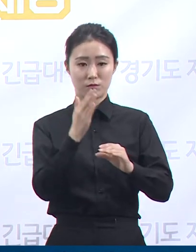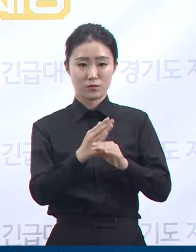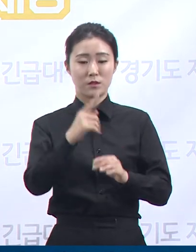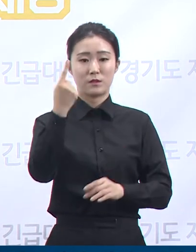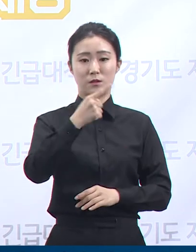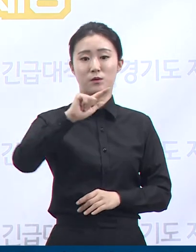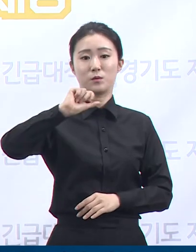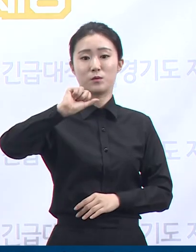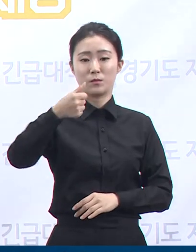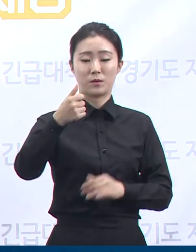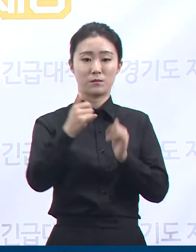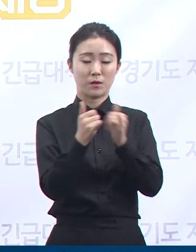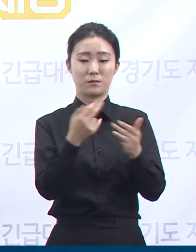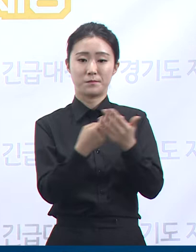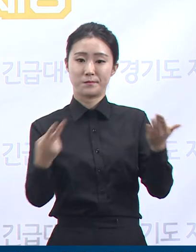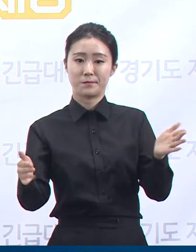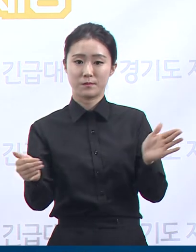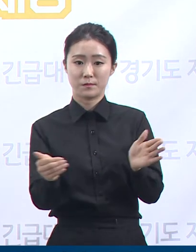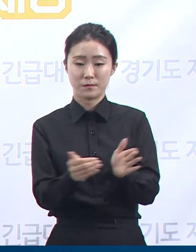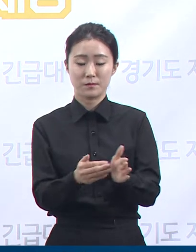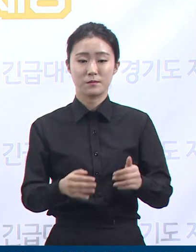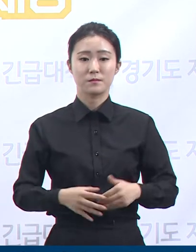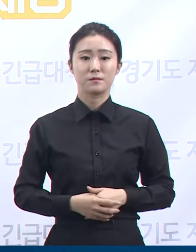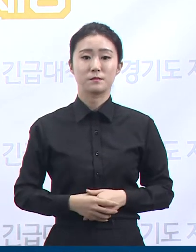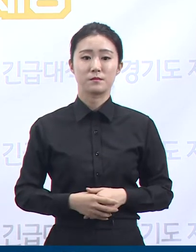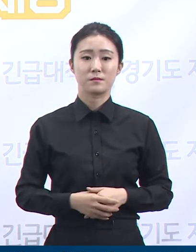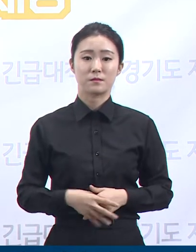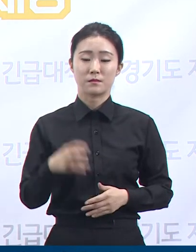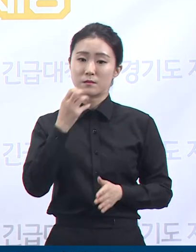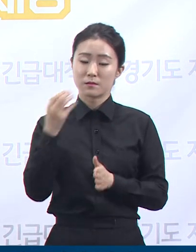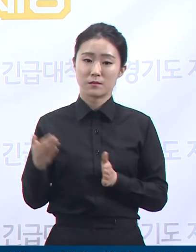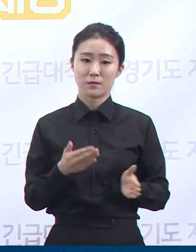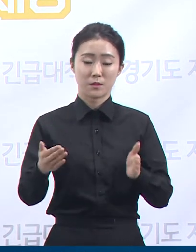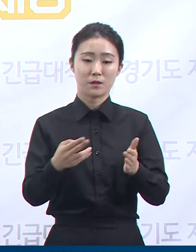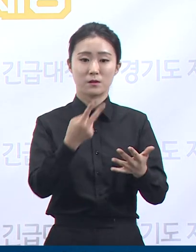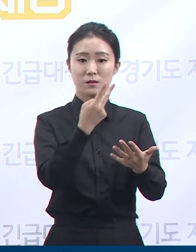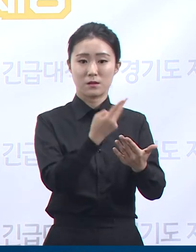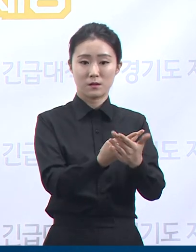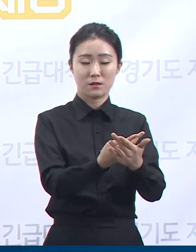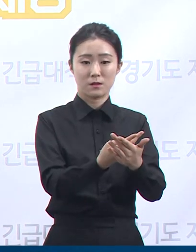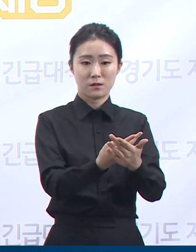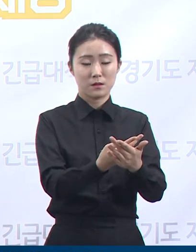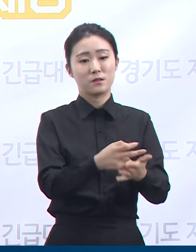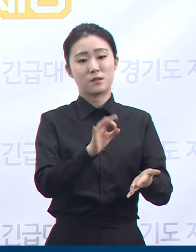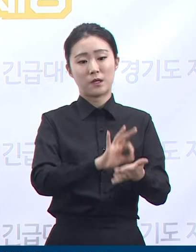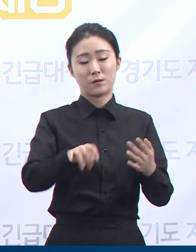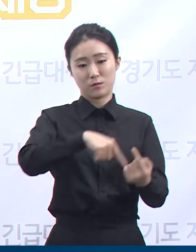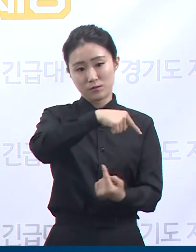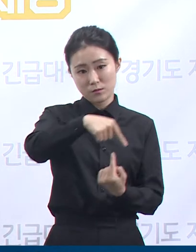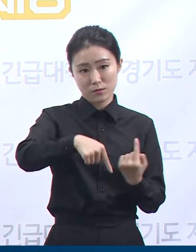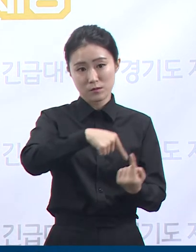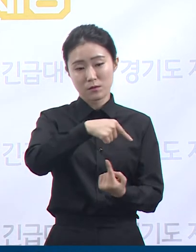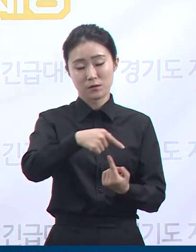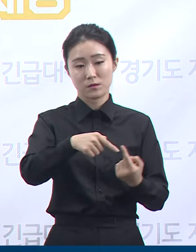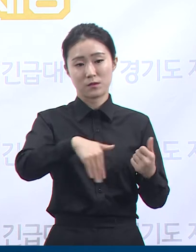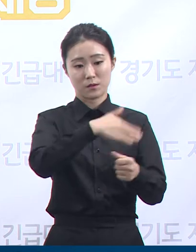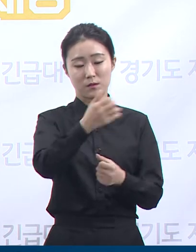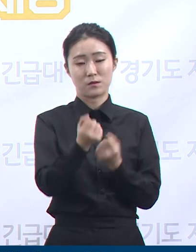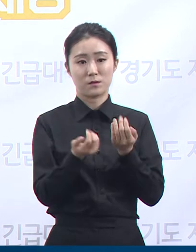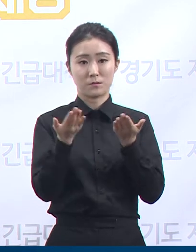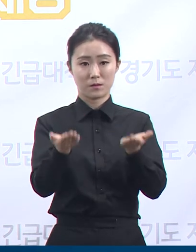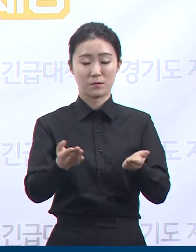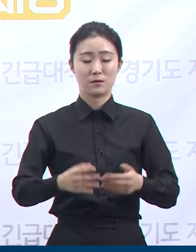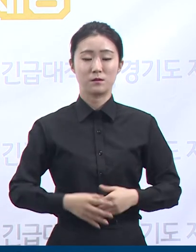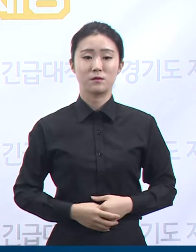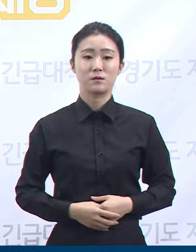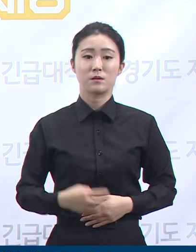생활치료센터에서 격리 중입니다. 다음은 경기도 병상 운용 현황입니다. 7월 8일 0시 기준 경기도는